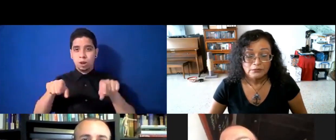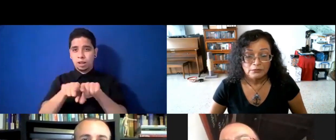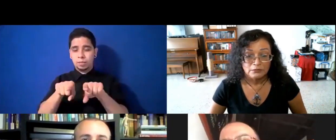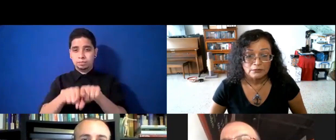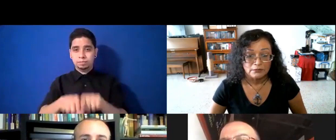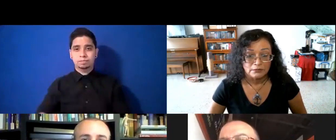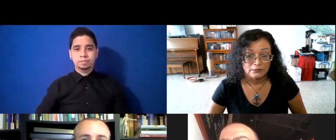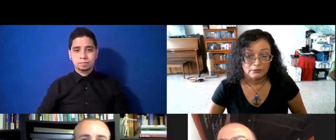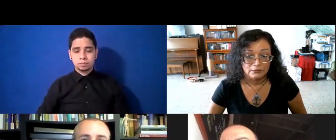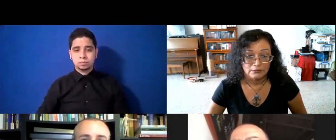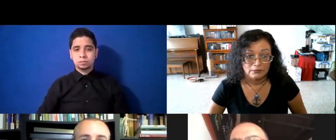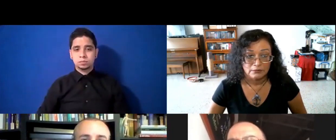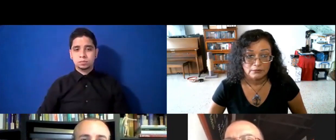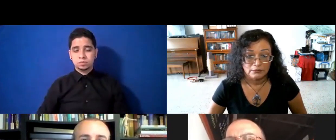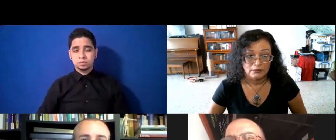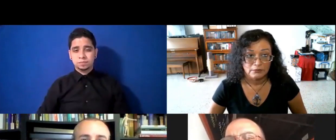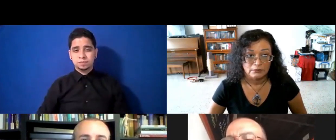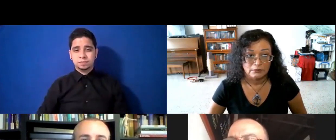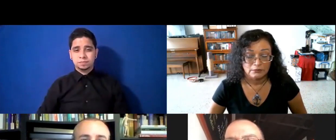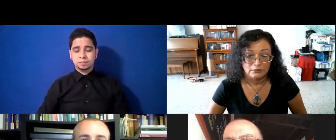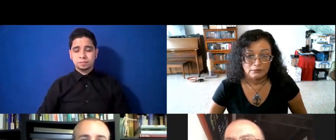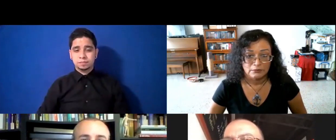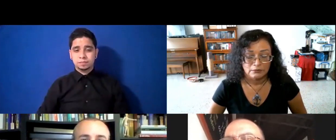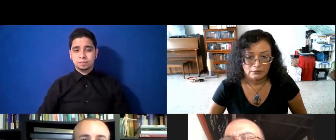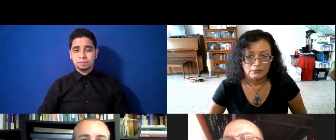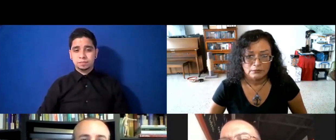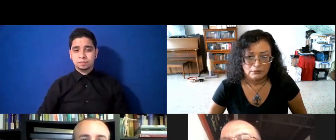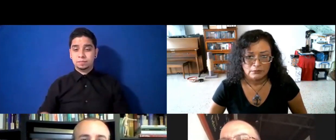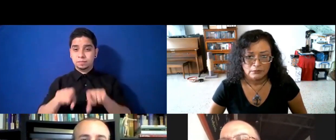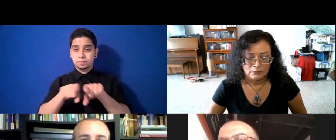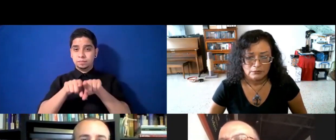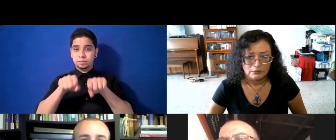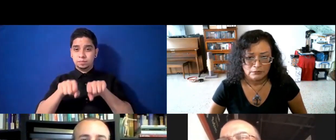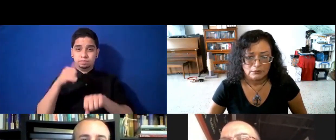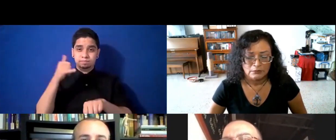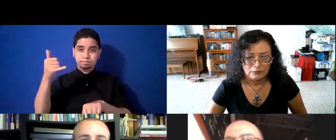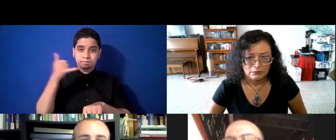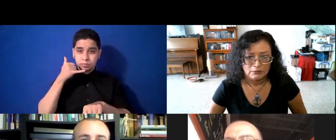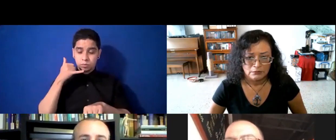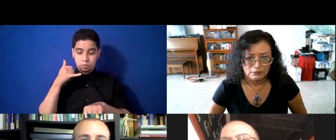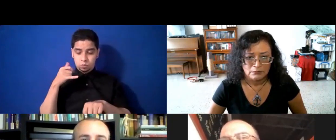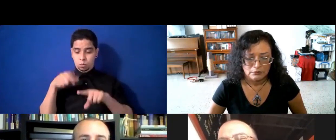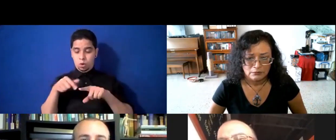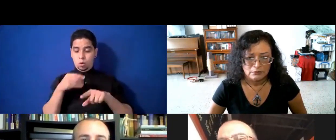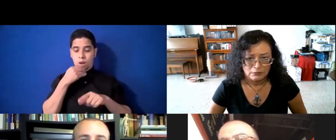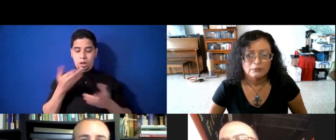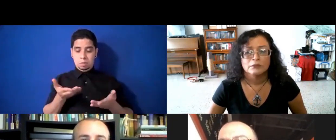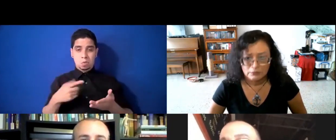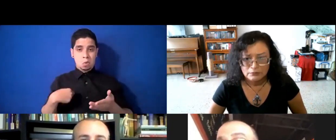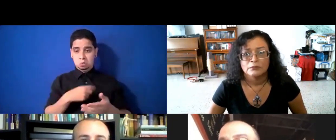o pueden hasta incluso nos llaman, si no puedes comer aquí mismo, te la entregamos, buscamos en el área si te la